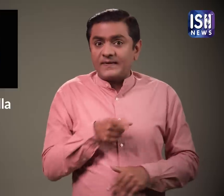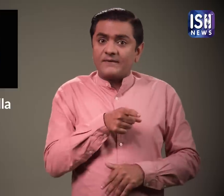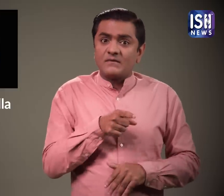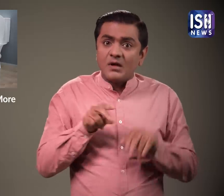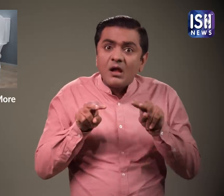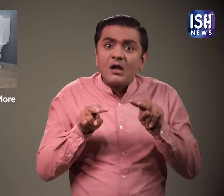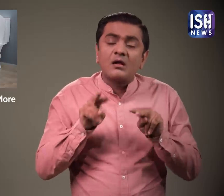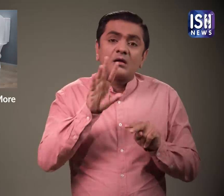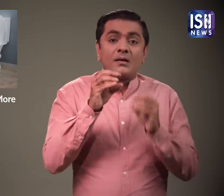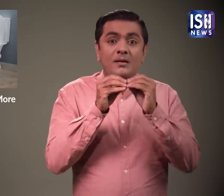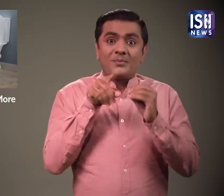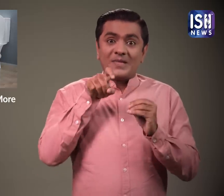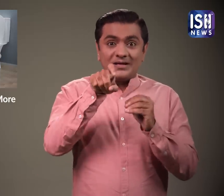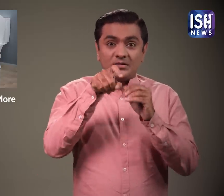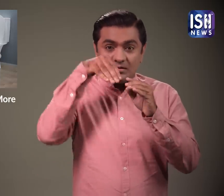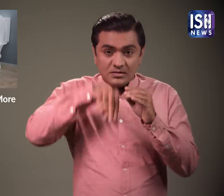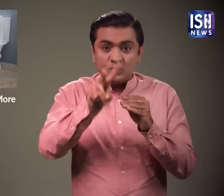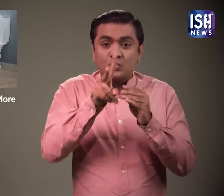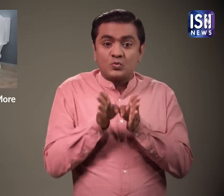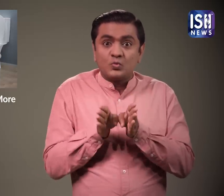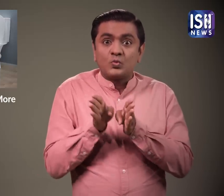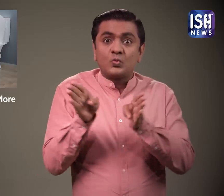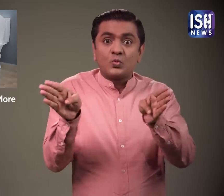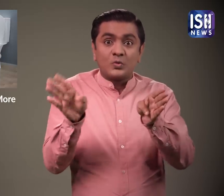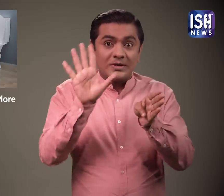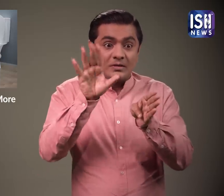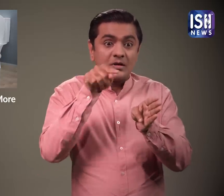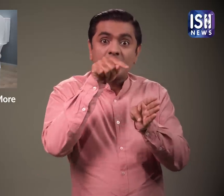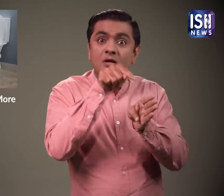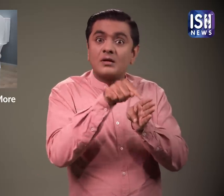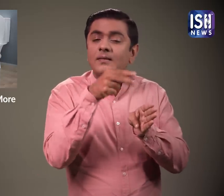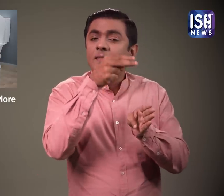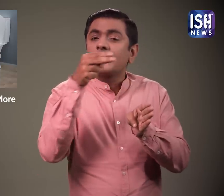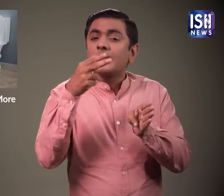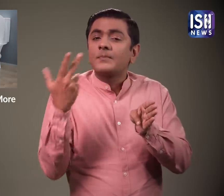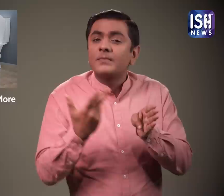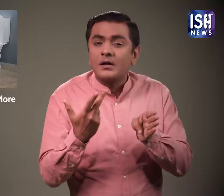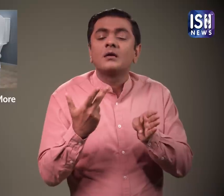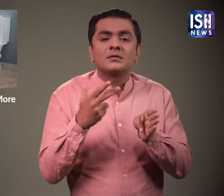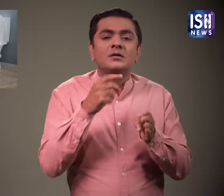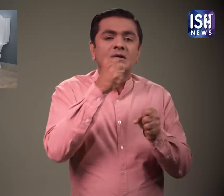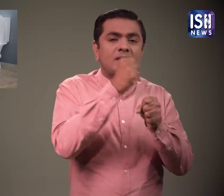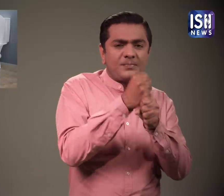उन्होंने प्रमोग रूप से दो दरह के बैक्टिरिया पाए पहले का नाम gram